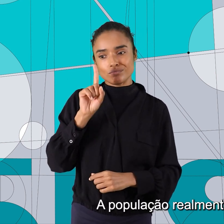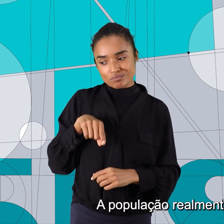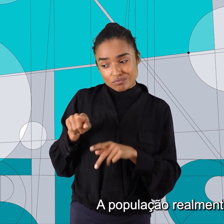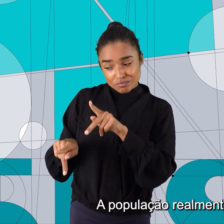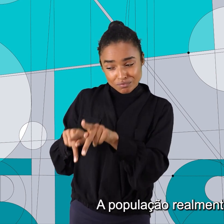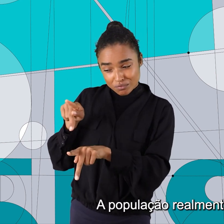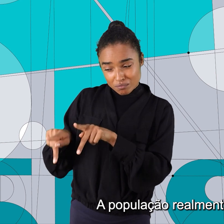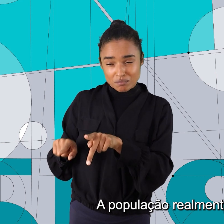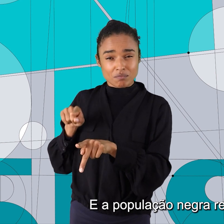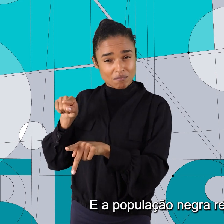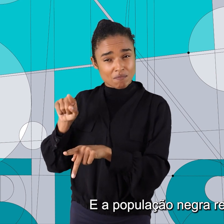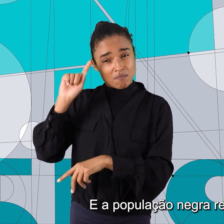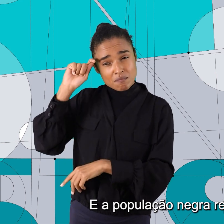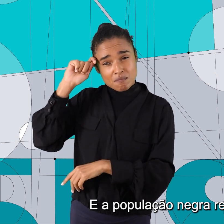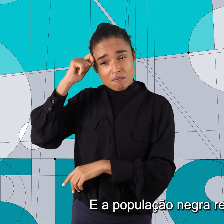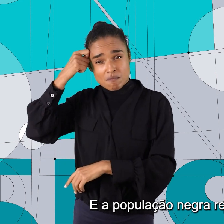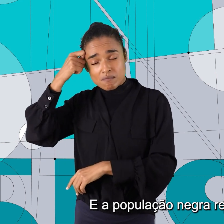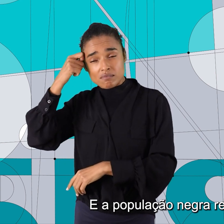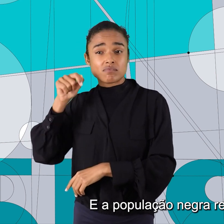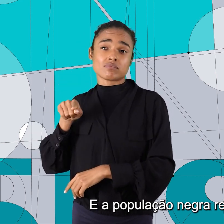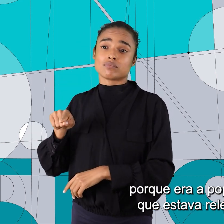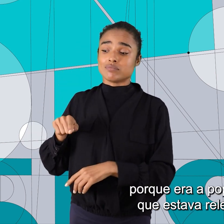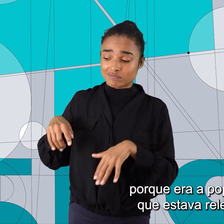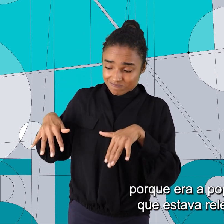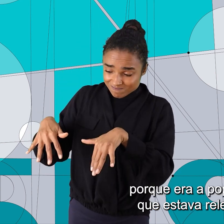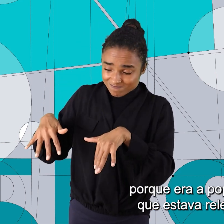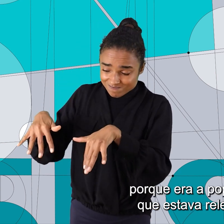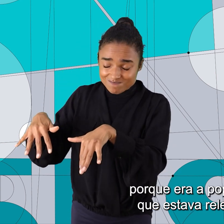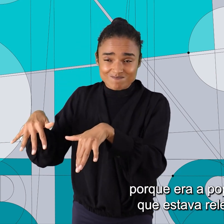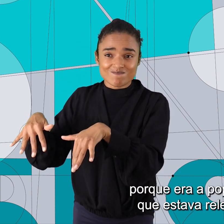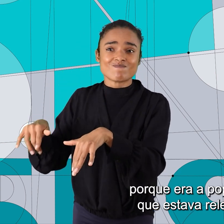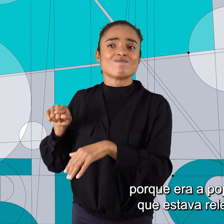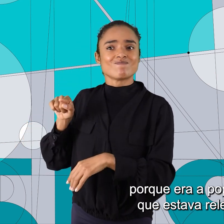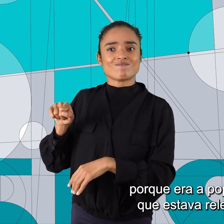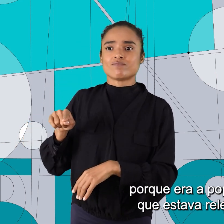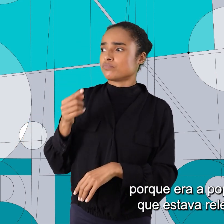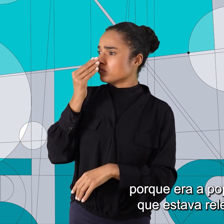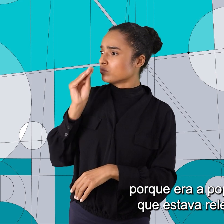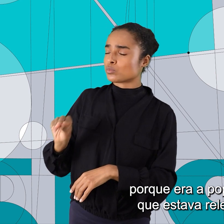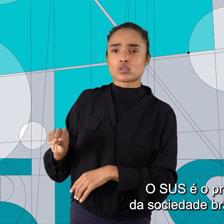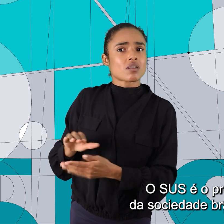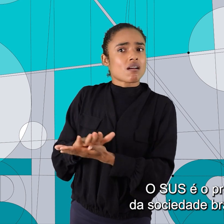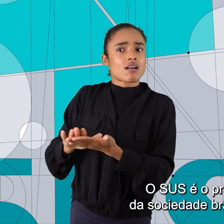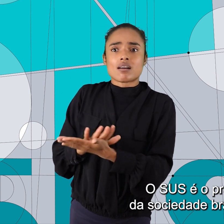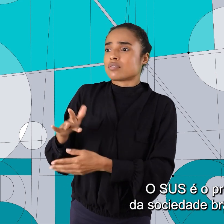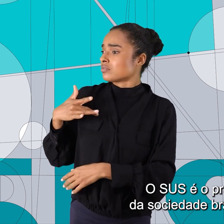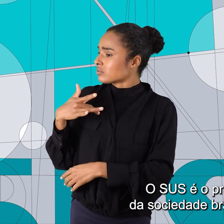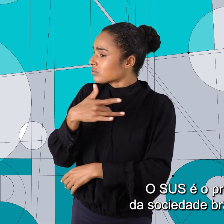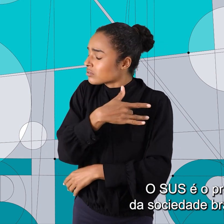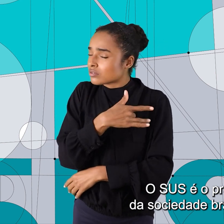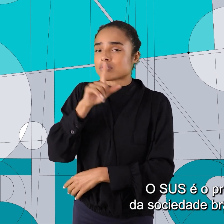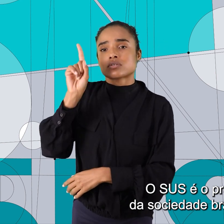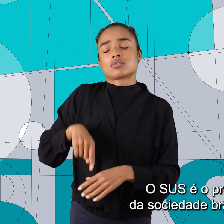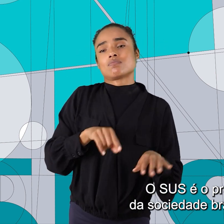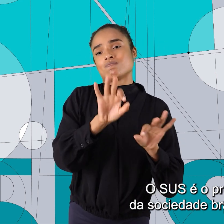A população realmente reivindicou. E a população negra reivindicou mais, porque era a população que estava relegada. Relegada. O SUS é o